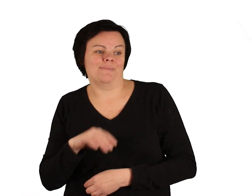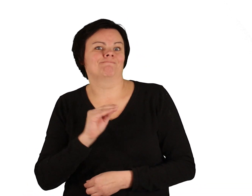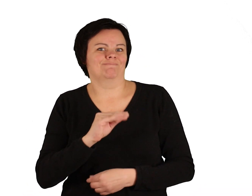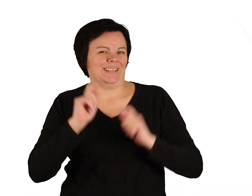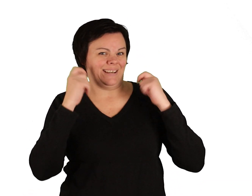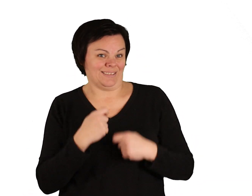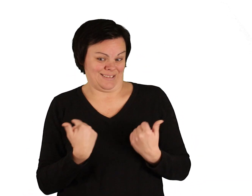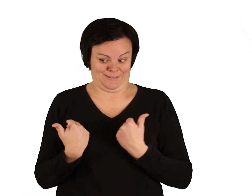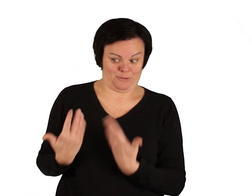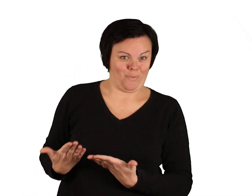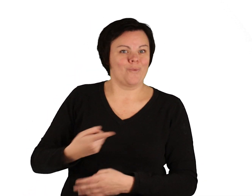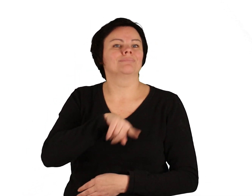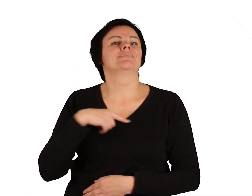zurück, sagte er zu Gretel.